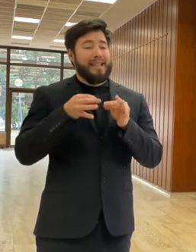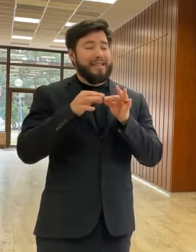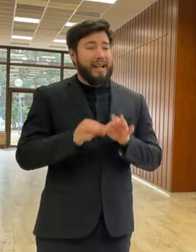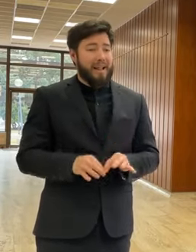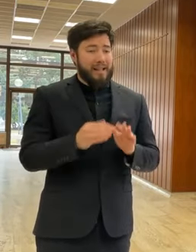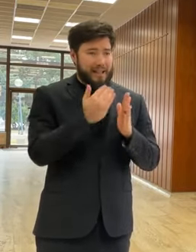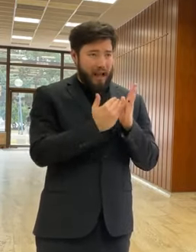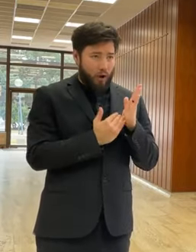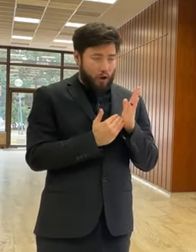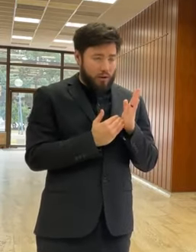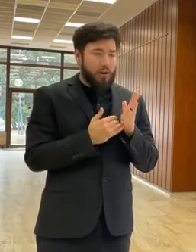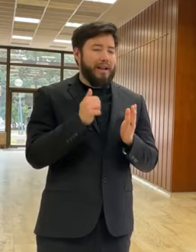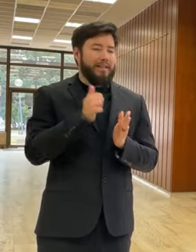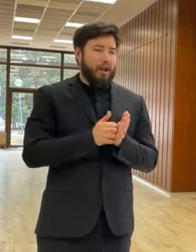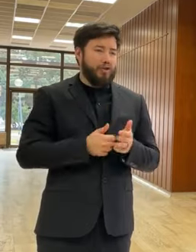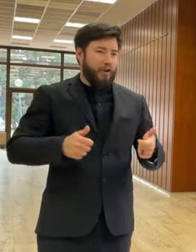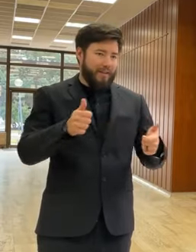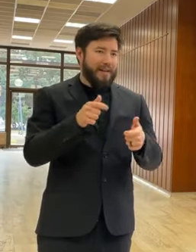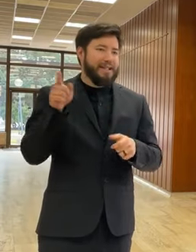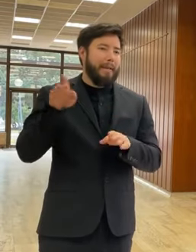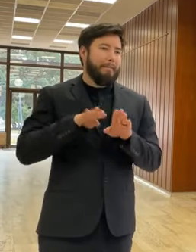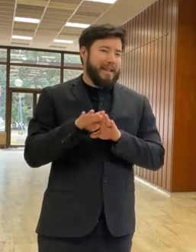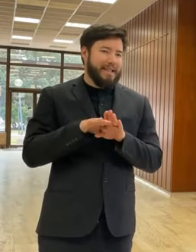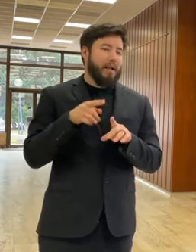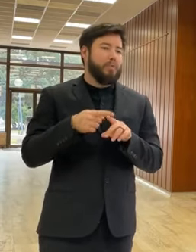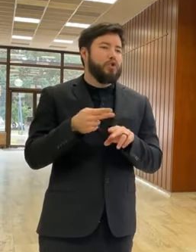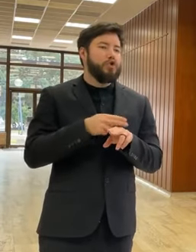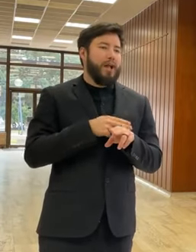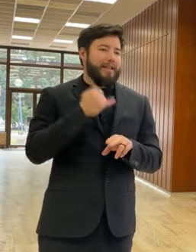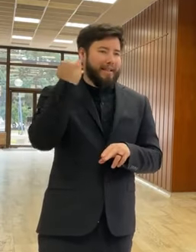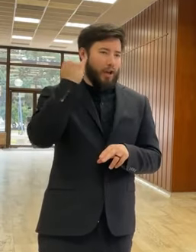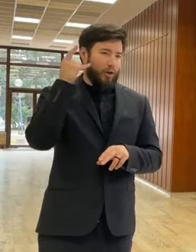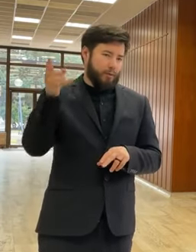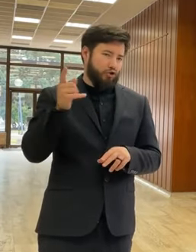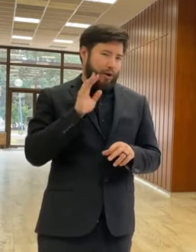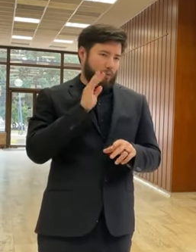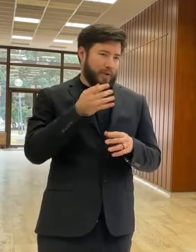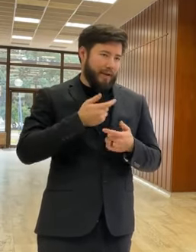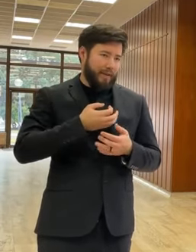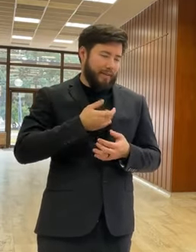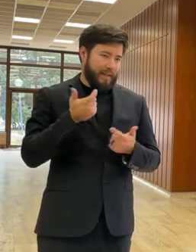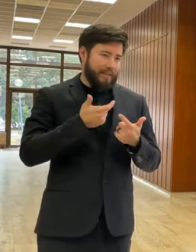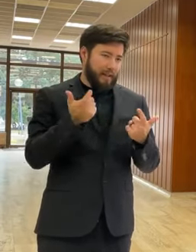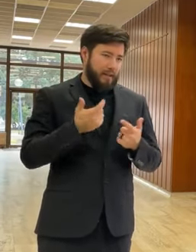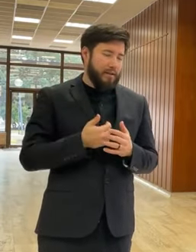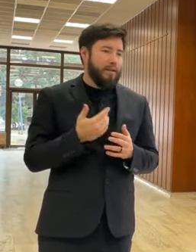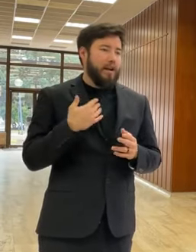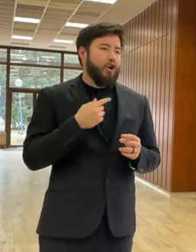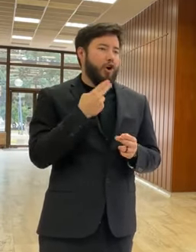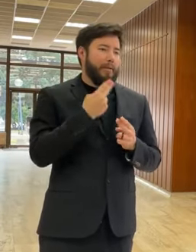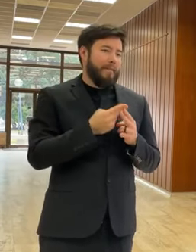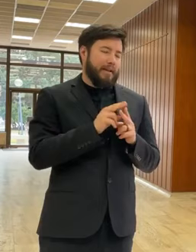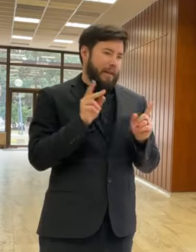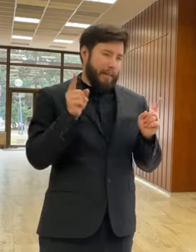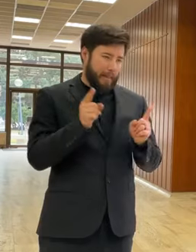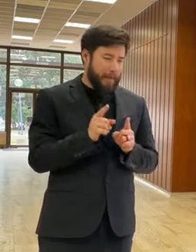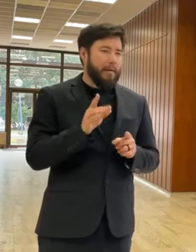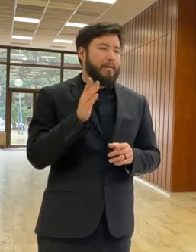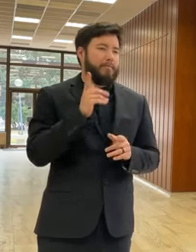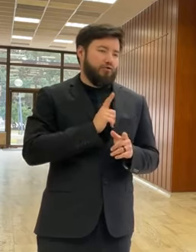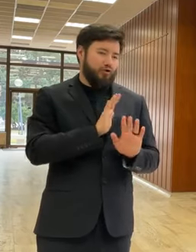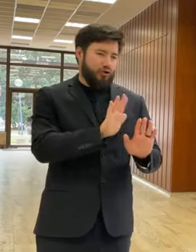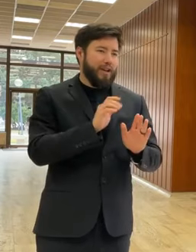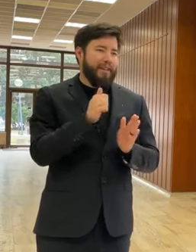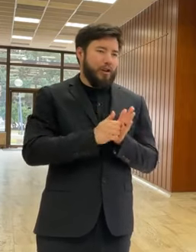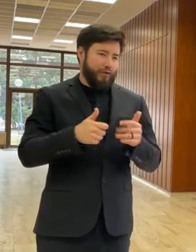informovať na tlačovom briefingu ministera štátna távomnička na obličších dňoch. Takže moja odpoveď bude taká, že počkajme si na